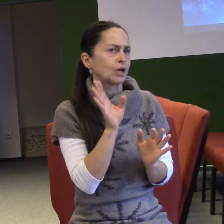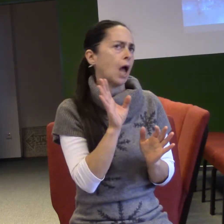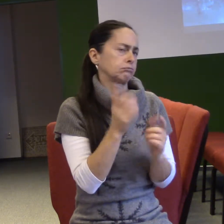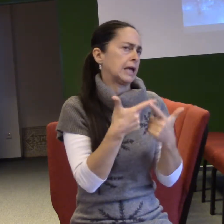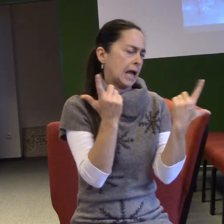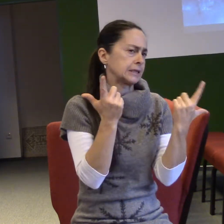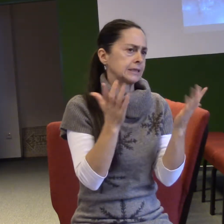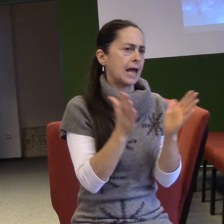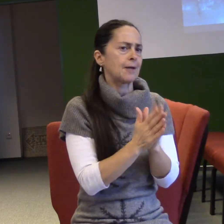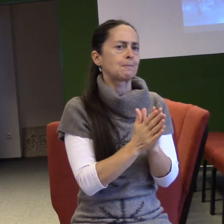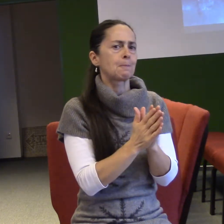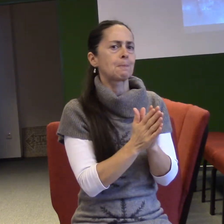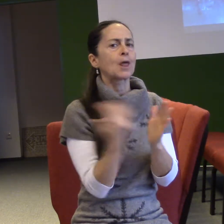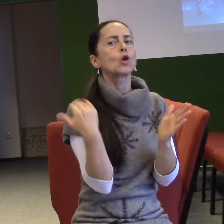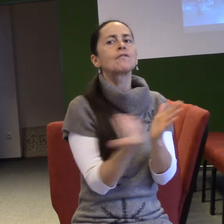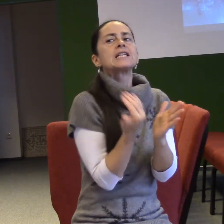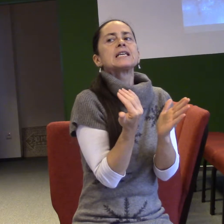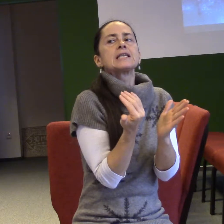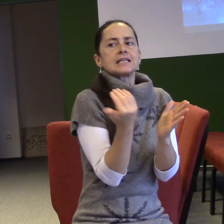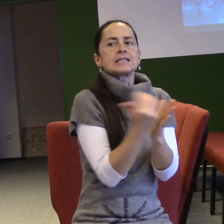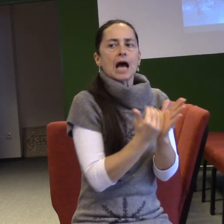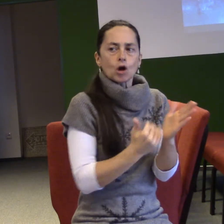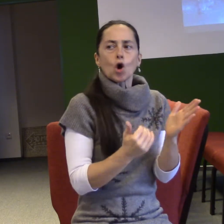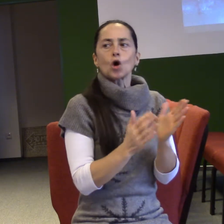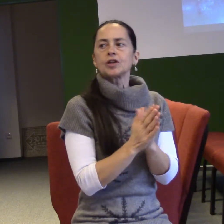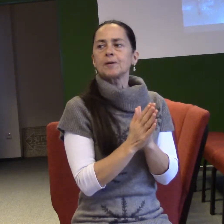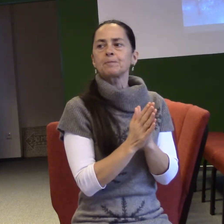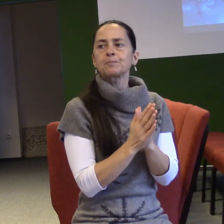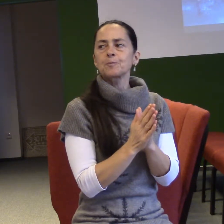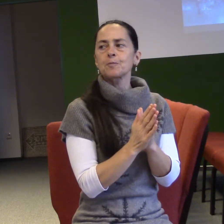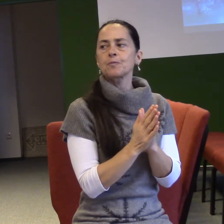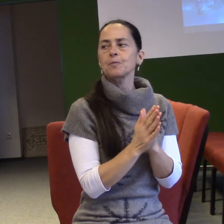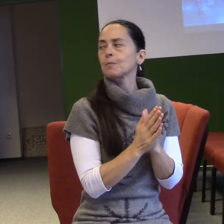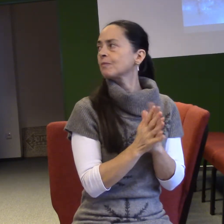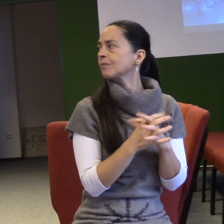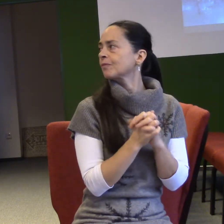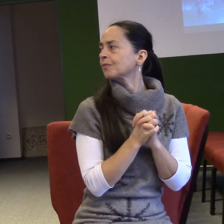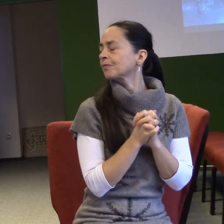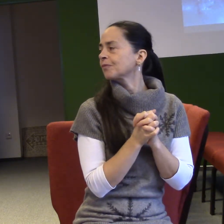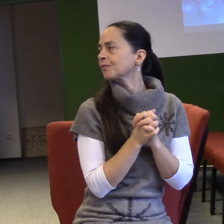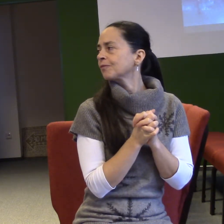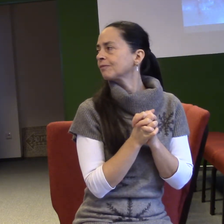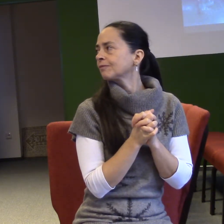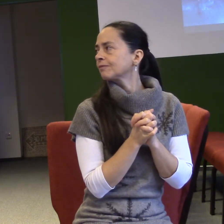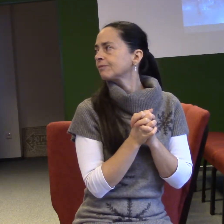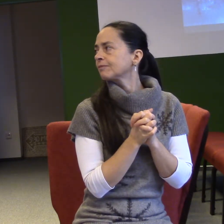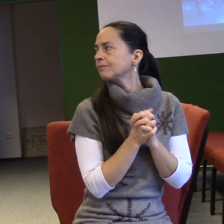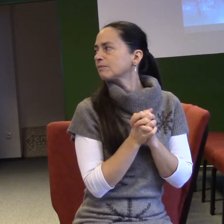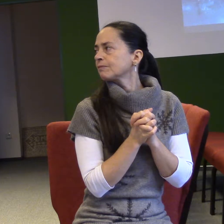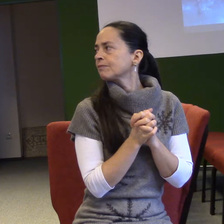v originále, tak někdy se možná zastavíte, jaká je tam formulace, ale to nevadí. Takže Lukáš 1